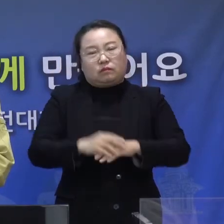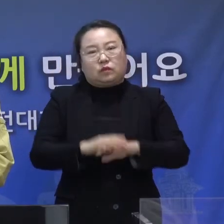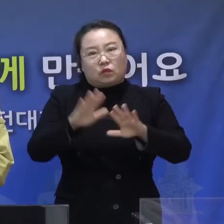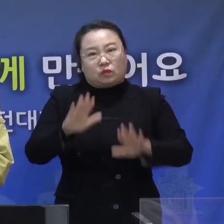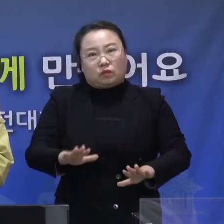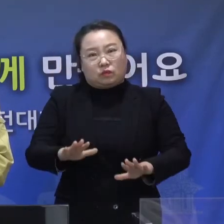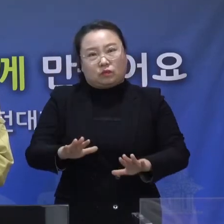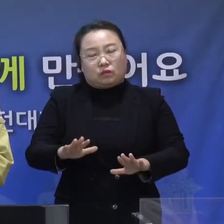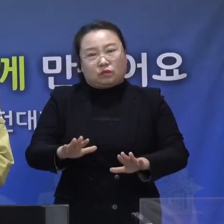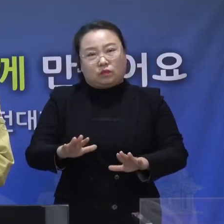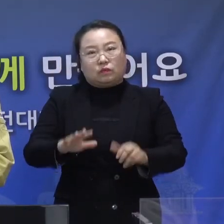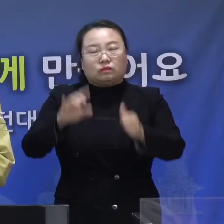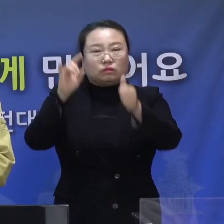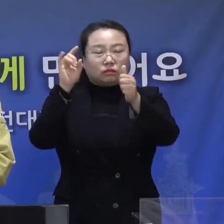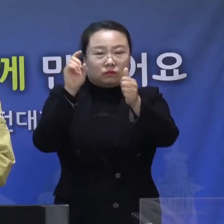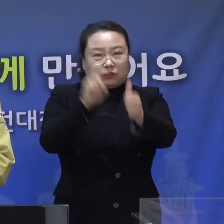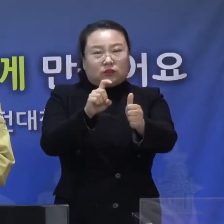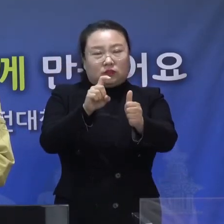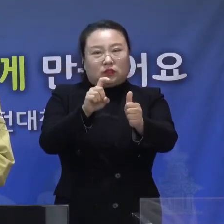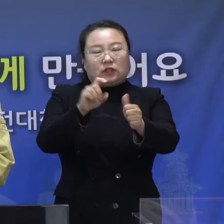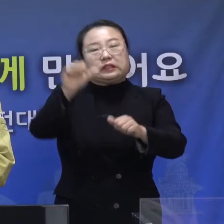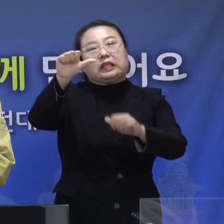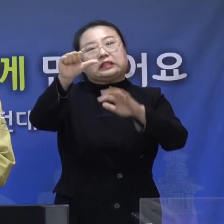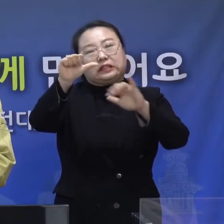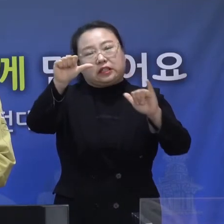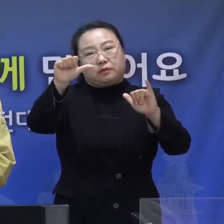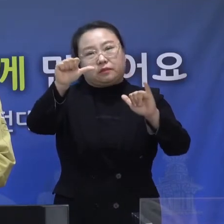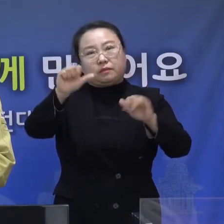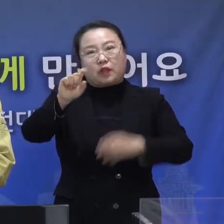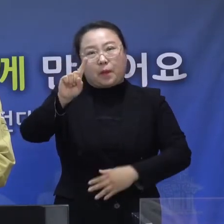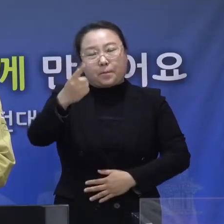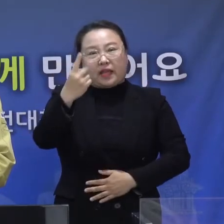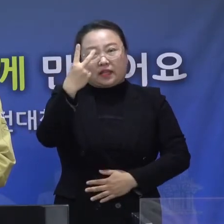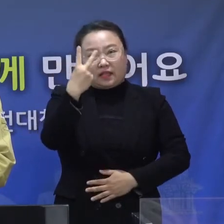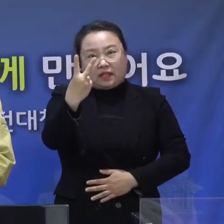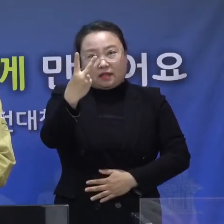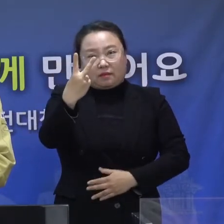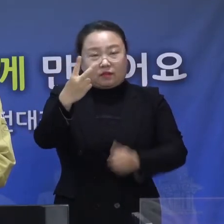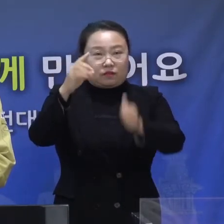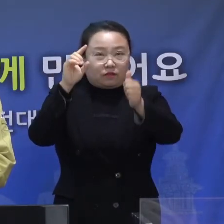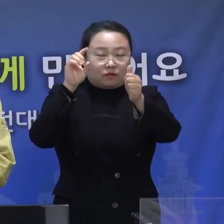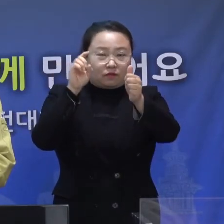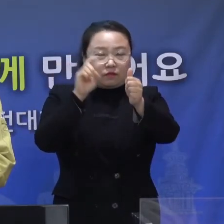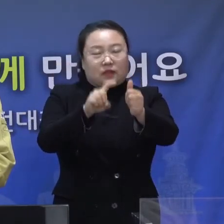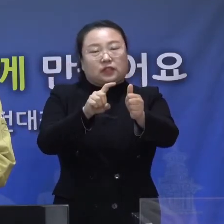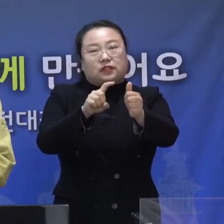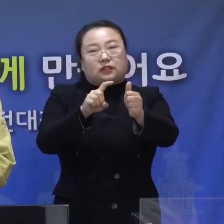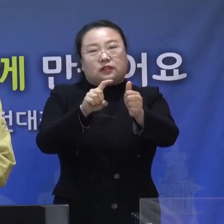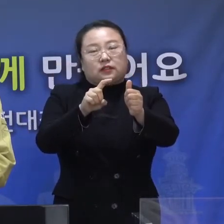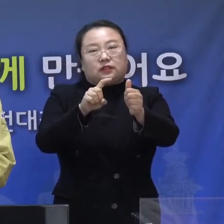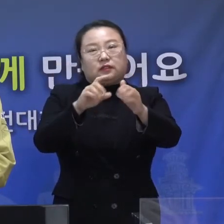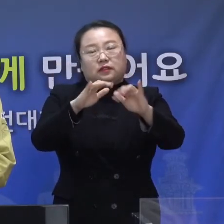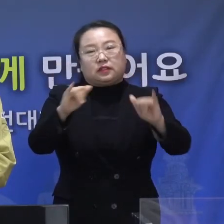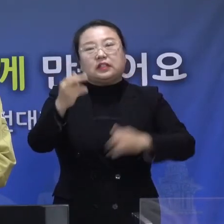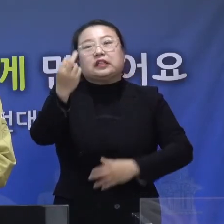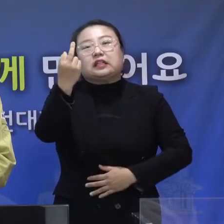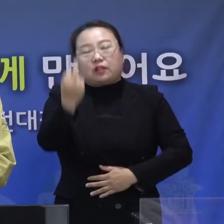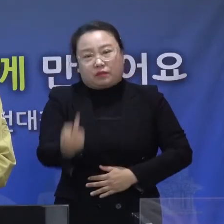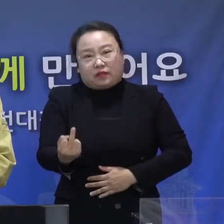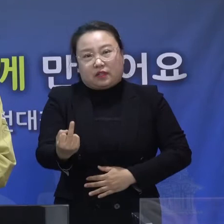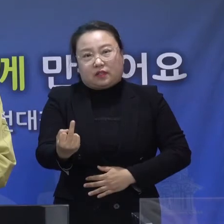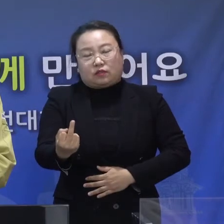확진된 5명은 102번 확진자의 모친과 남동생 또 국악대선을 함께 받은